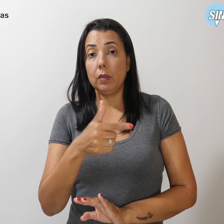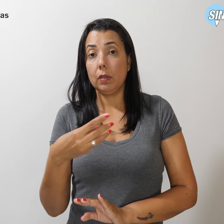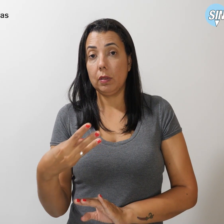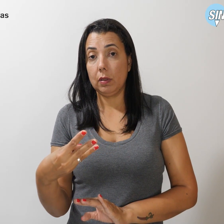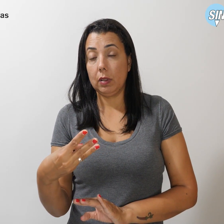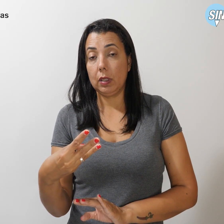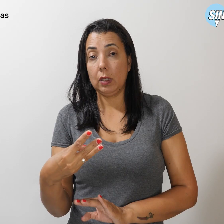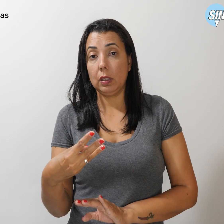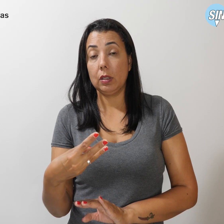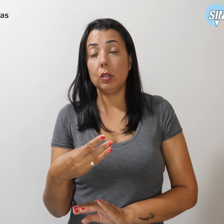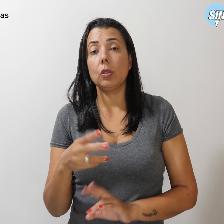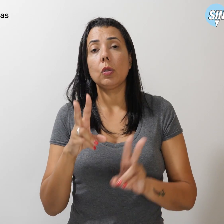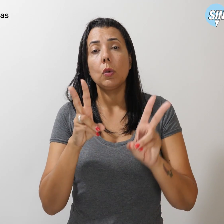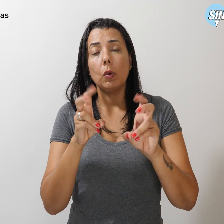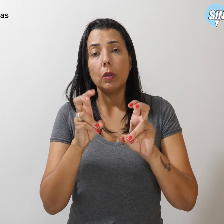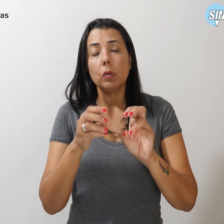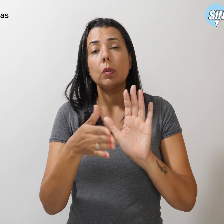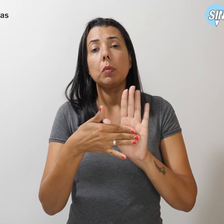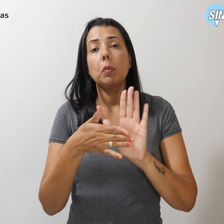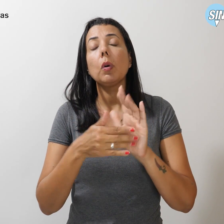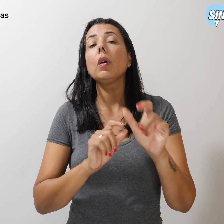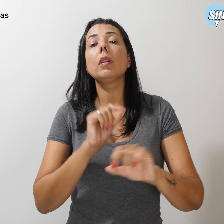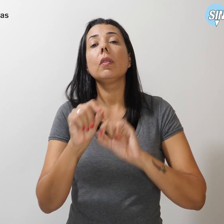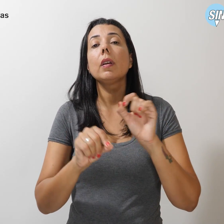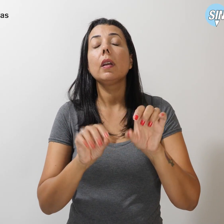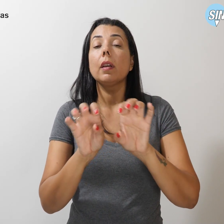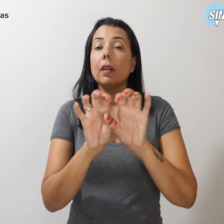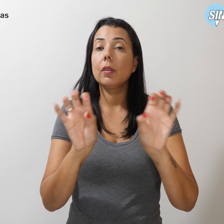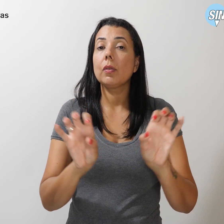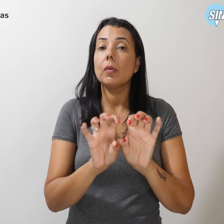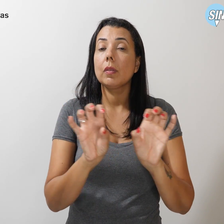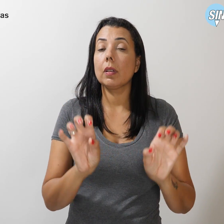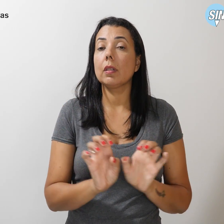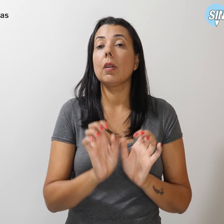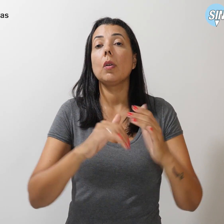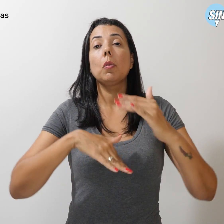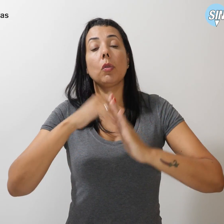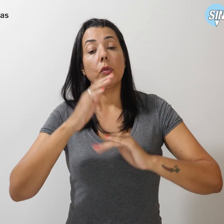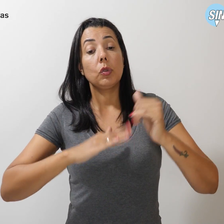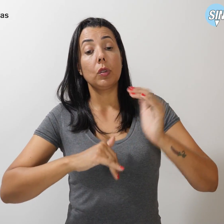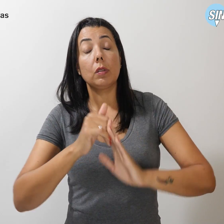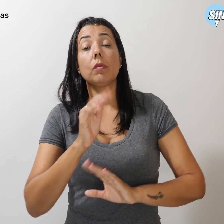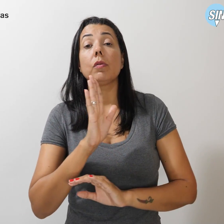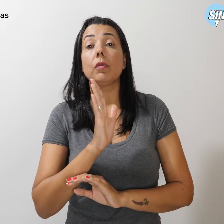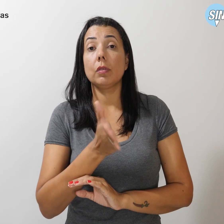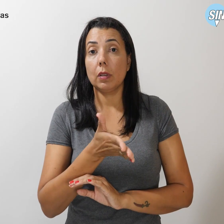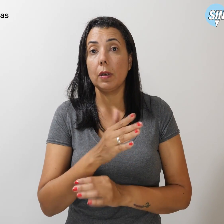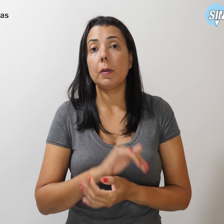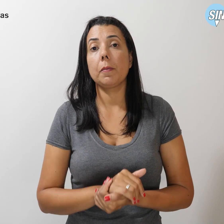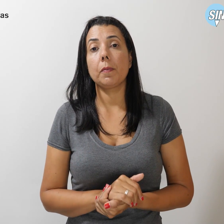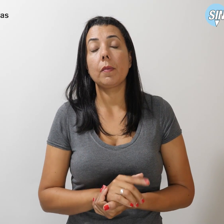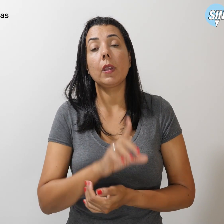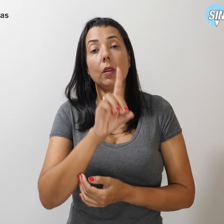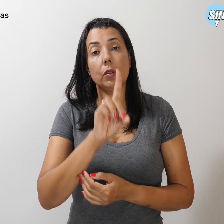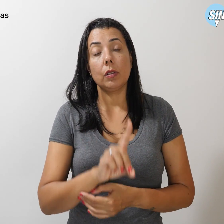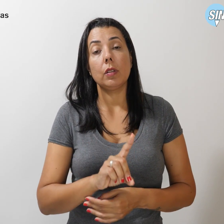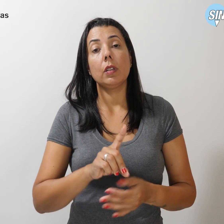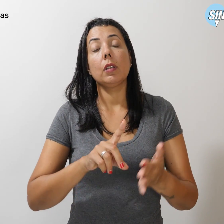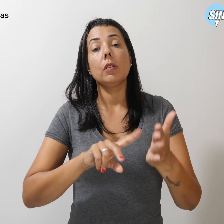O tema da campanha é Reestruturação da carreira já. A diretoria colegiada do